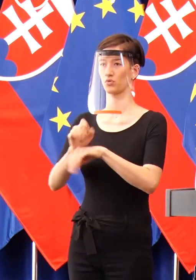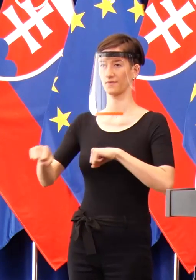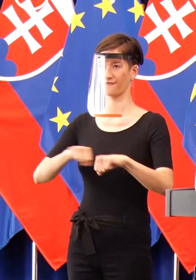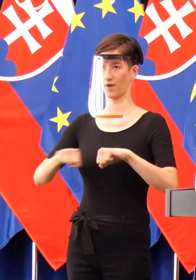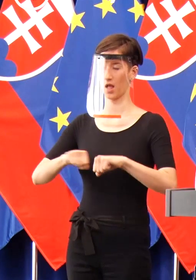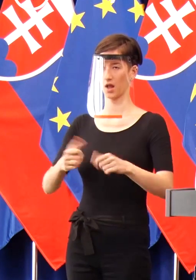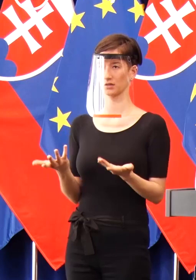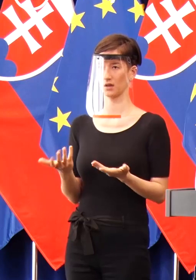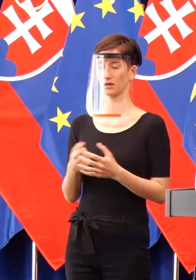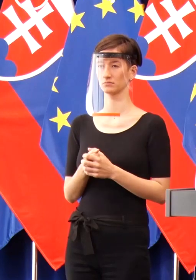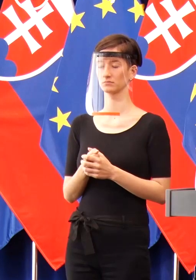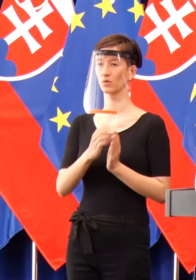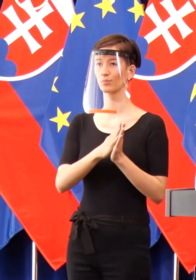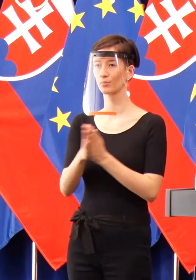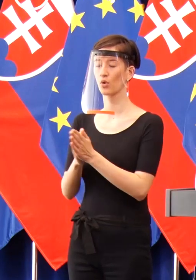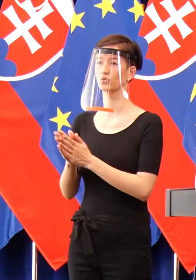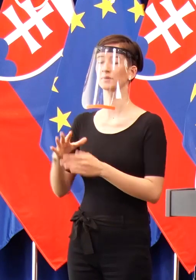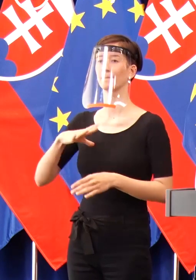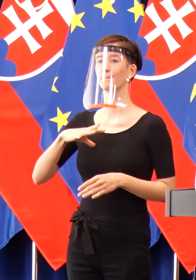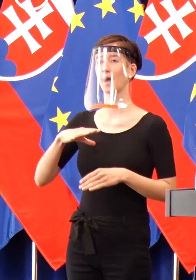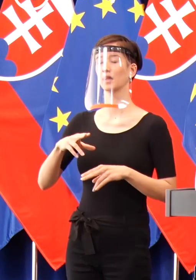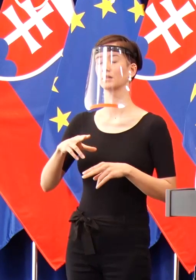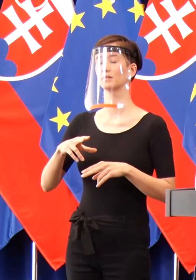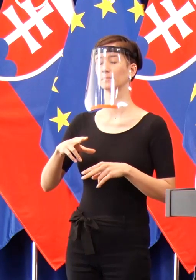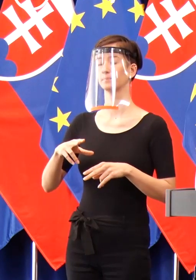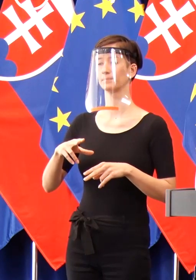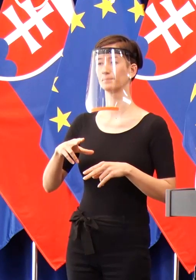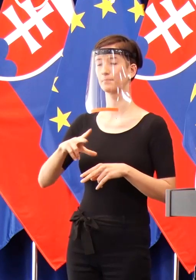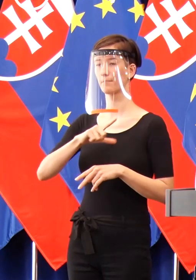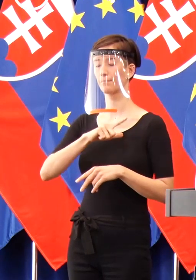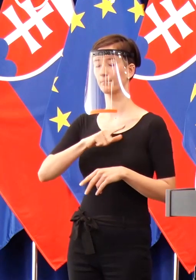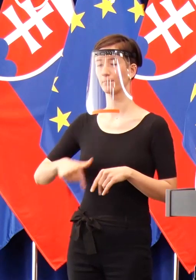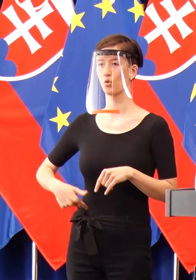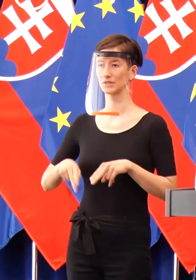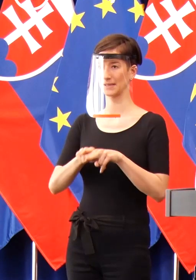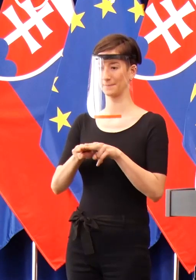vysvetliť, či to bolo úmyselne, alebo sa to stalo nejakým nedopatrením.